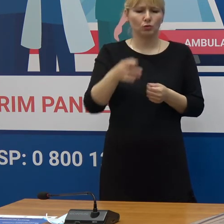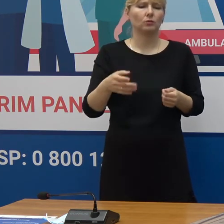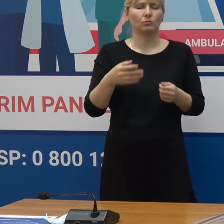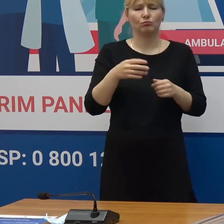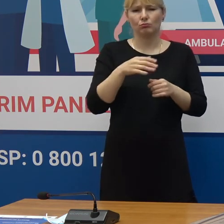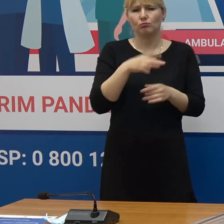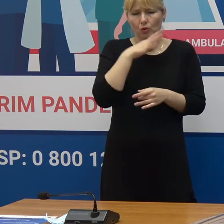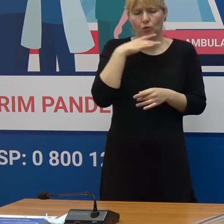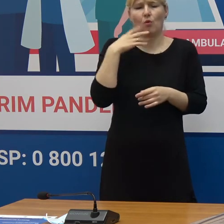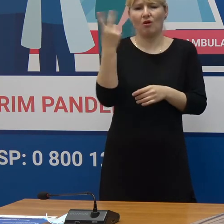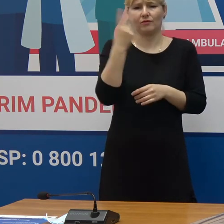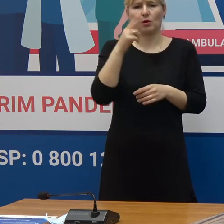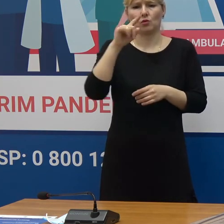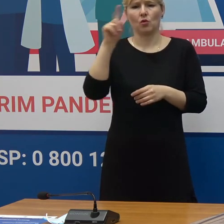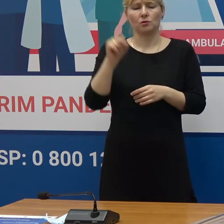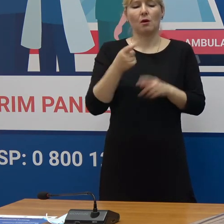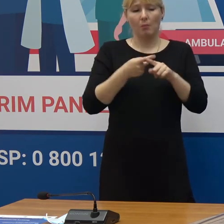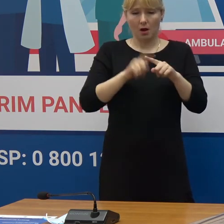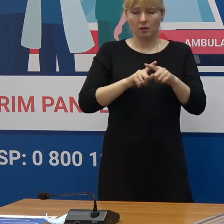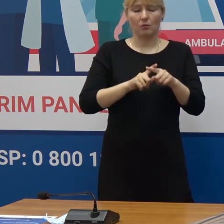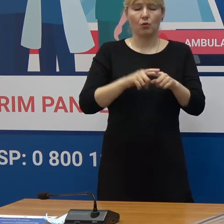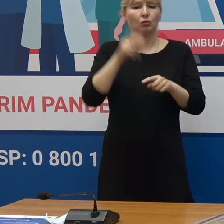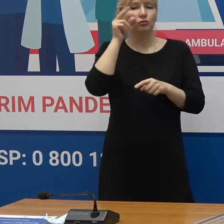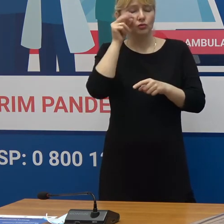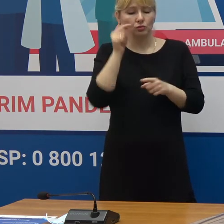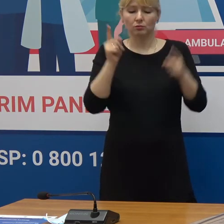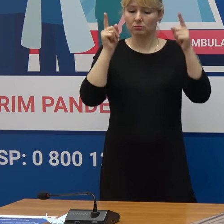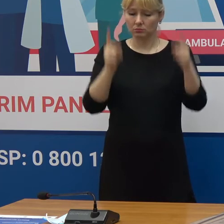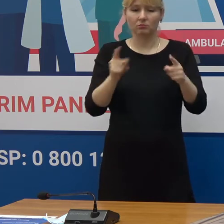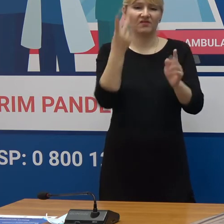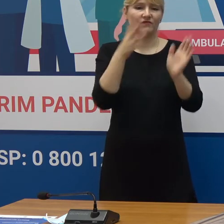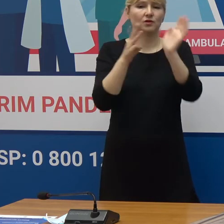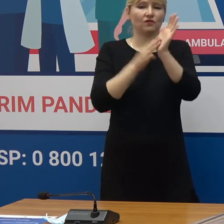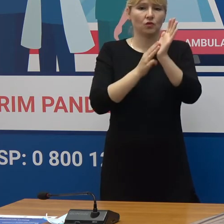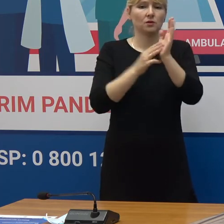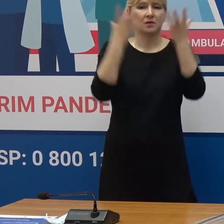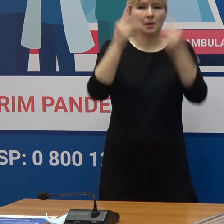Deci intervalul minim de administrare Pfizer este 28 de zile